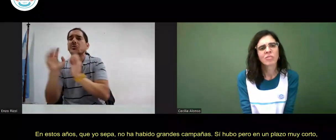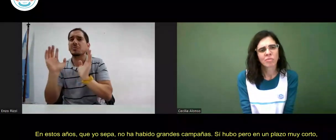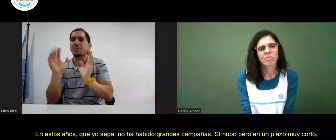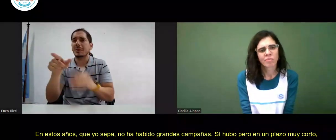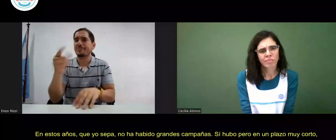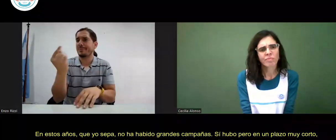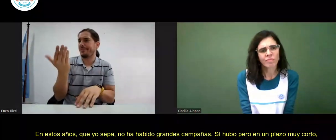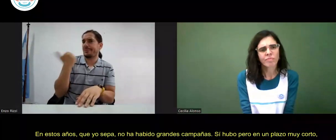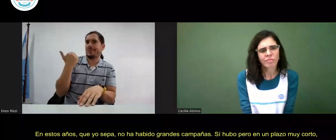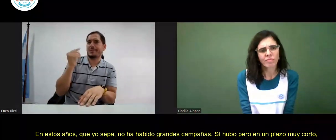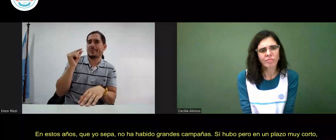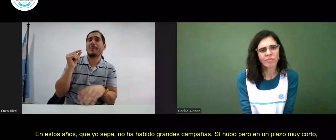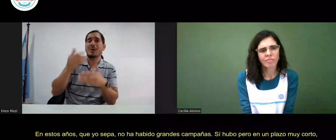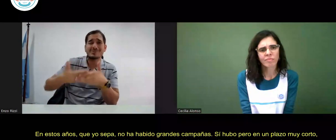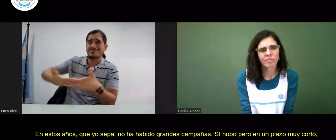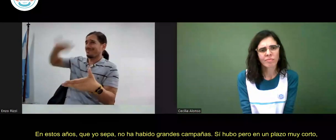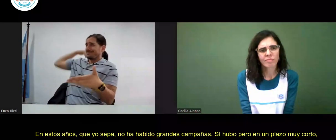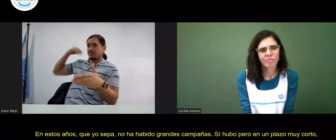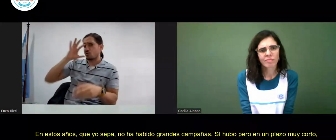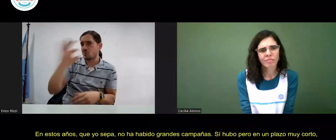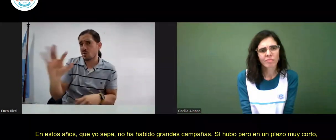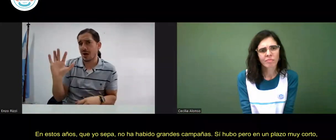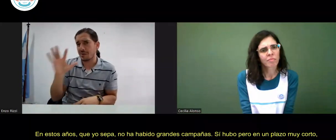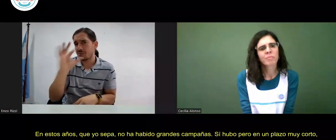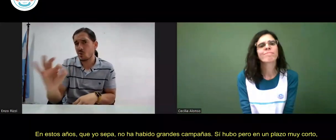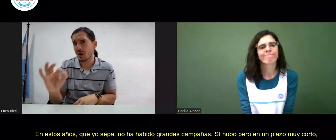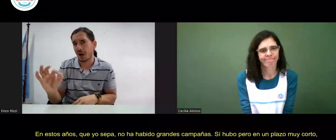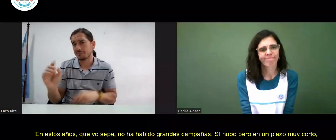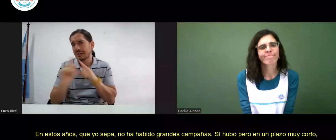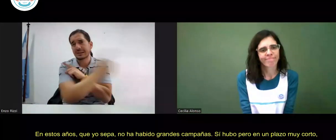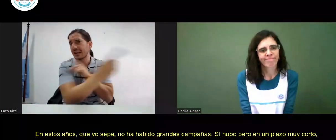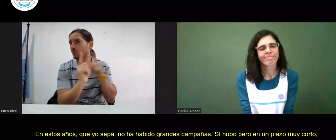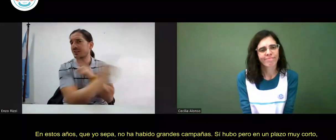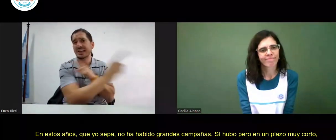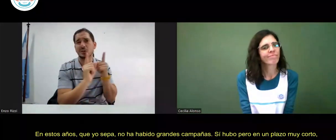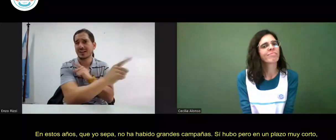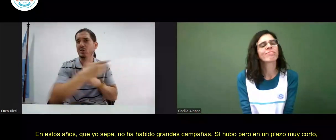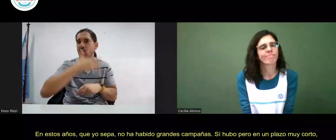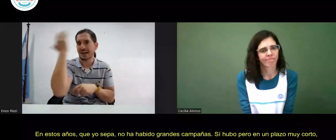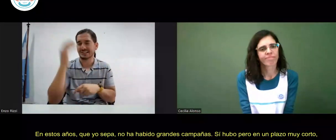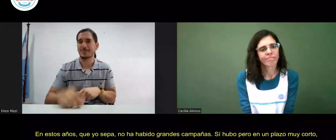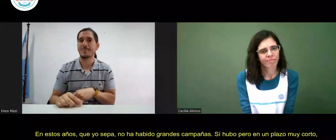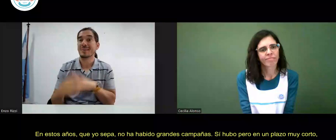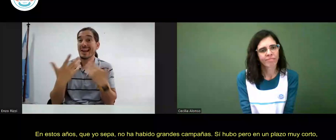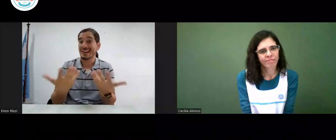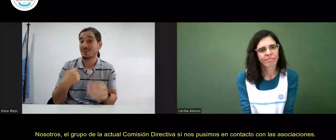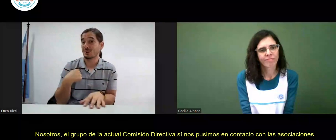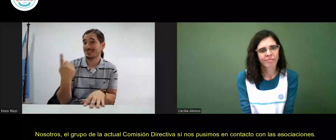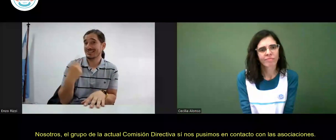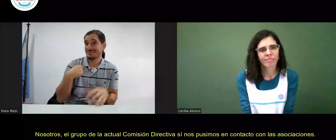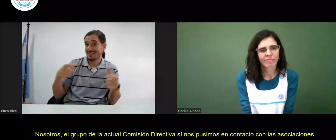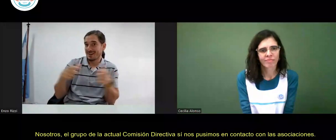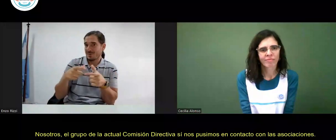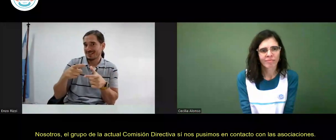a la elección. Nunca con tanta anticipación. Se iba directamente a la asamblea. Nosotros,